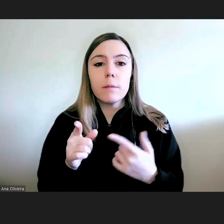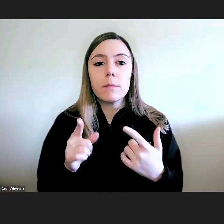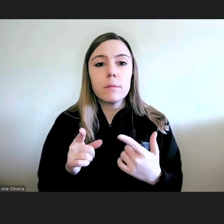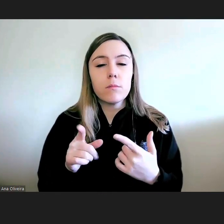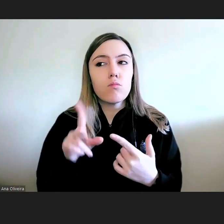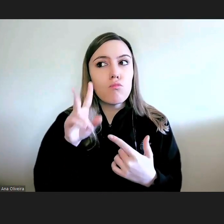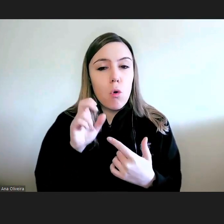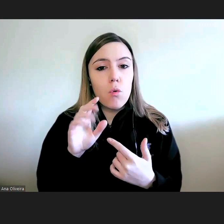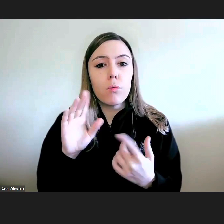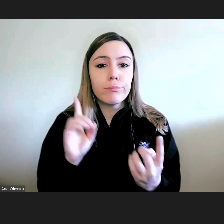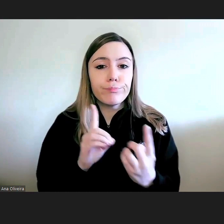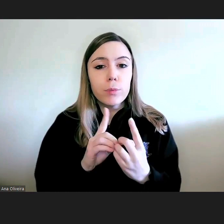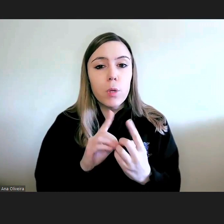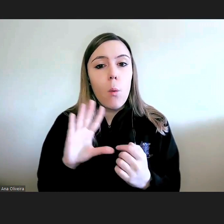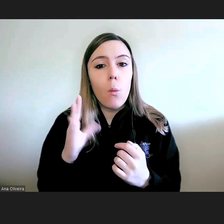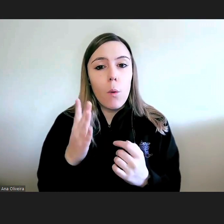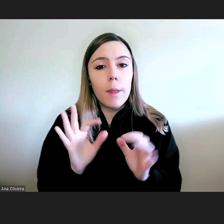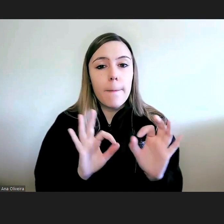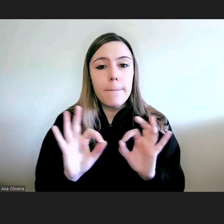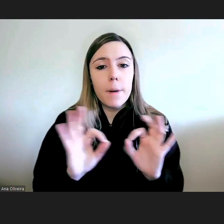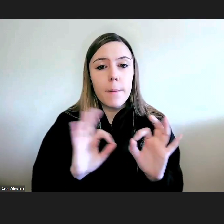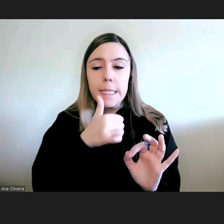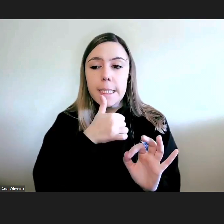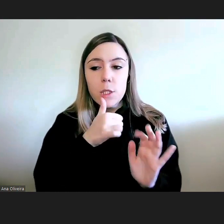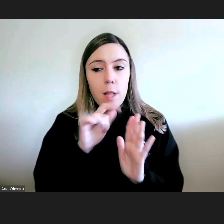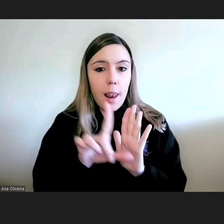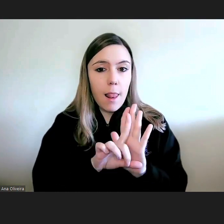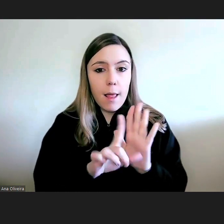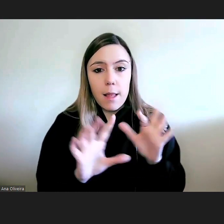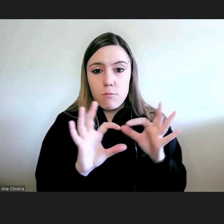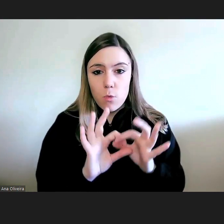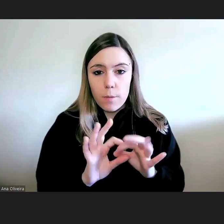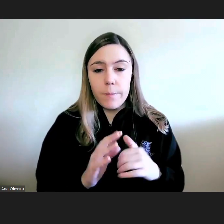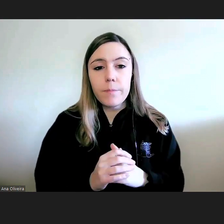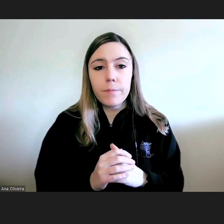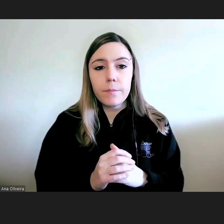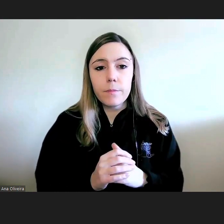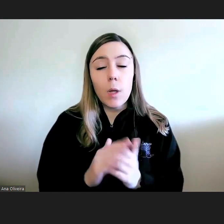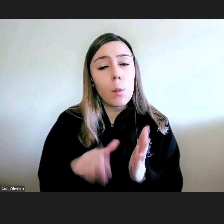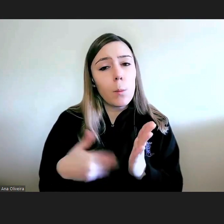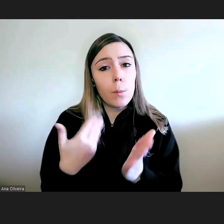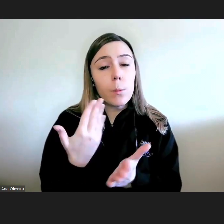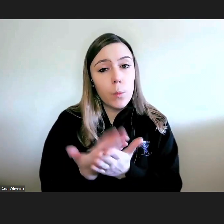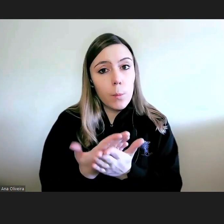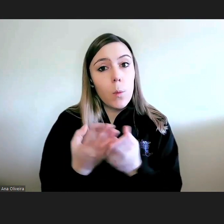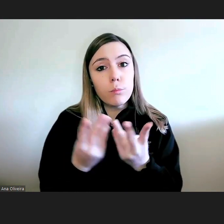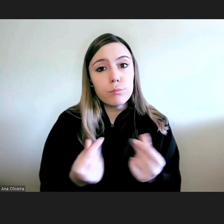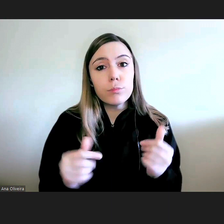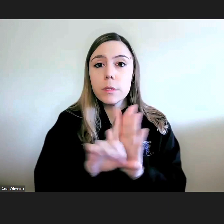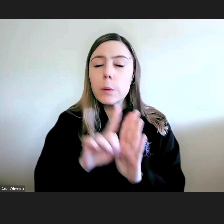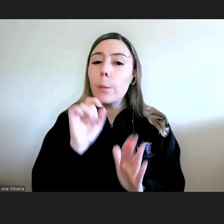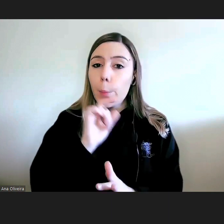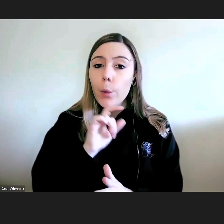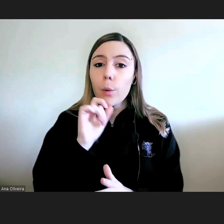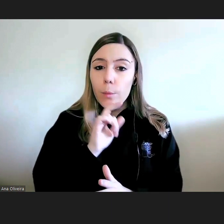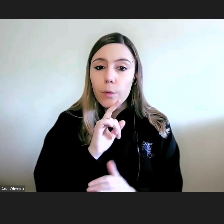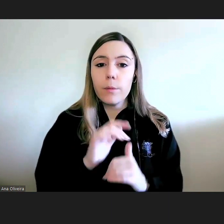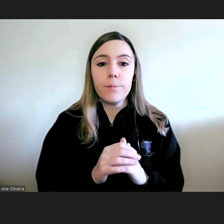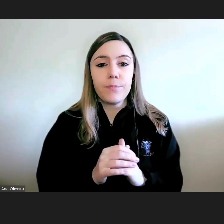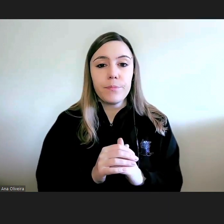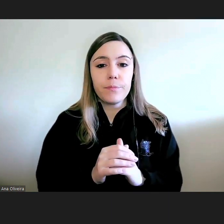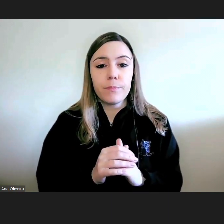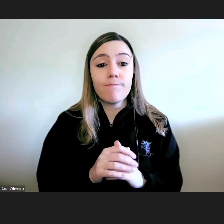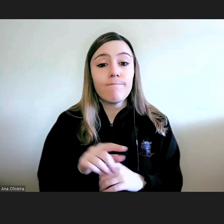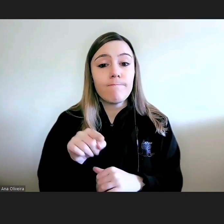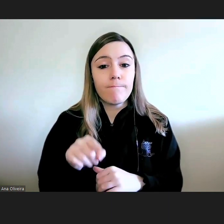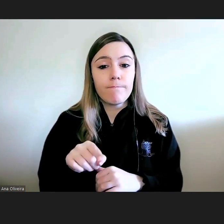quando na preparação de decisões legislativas e pode propor soluções legislativas esta especial